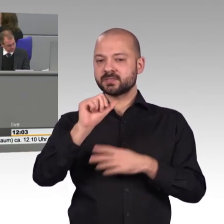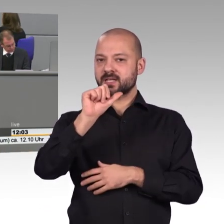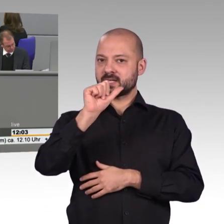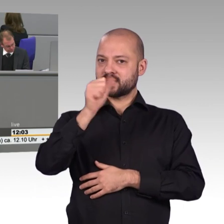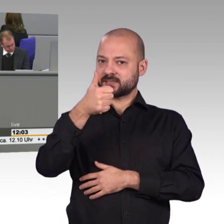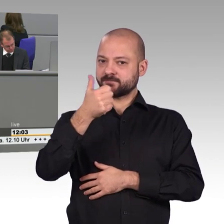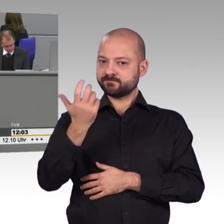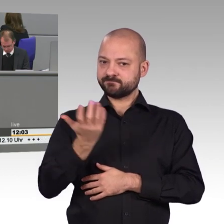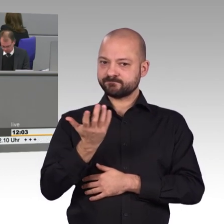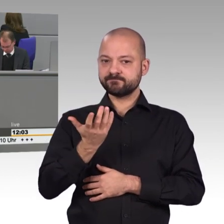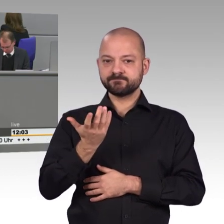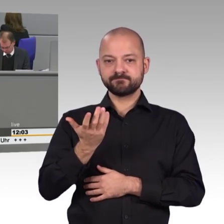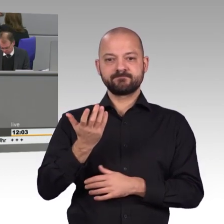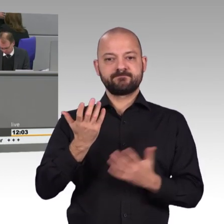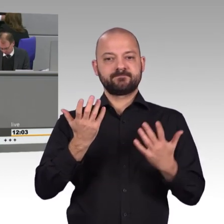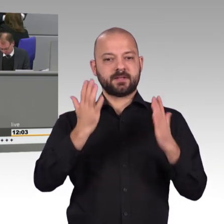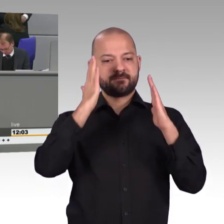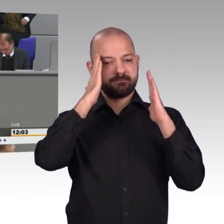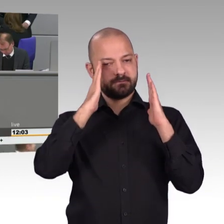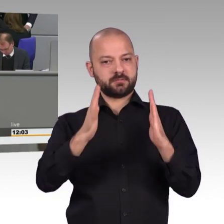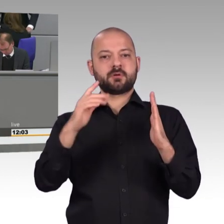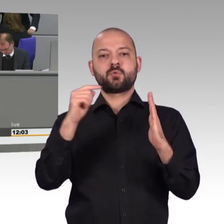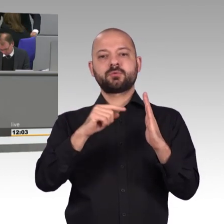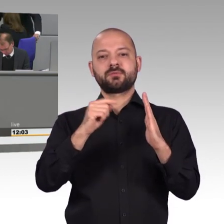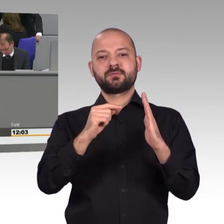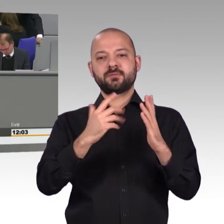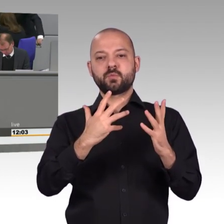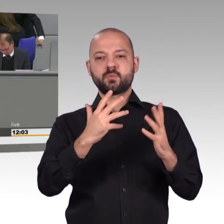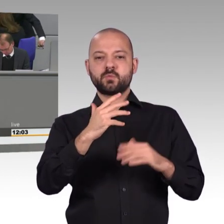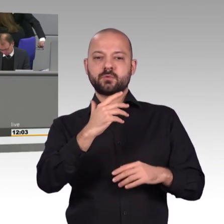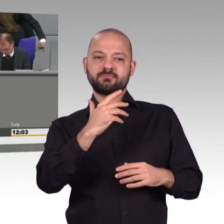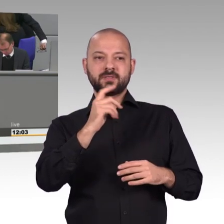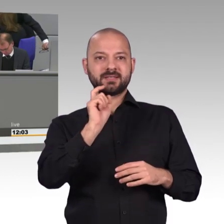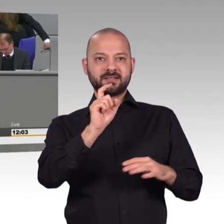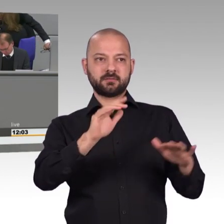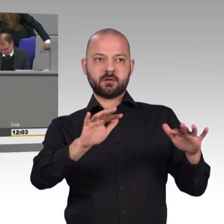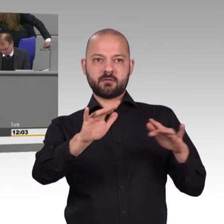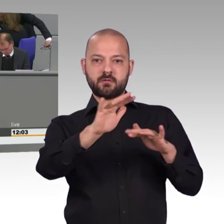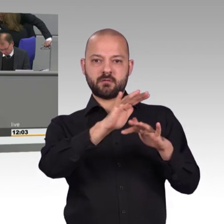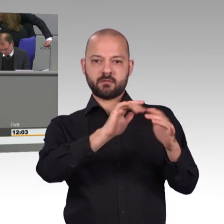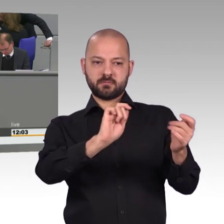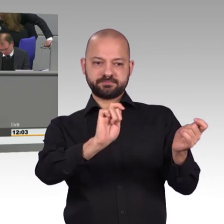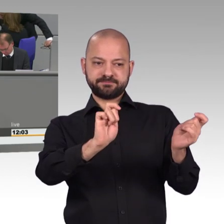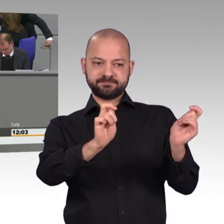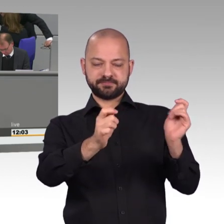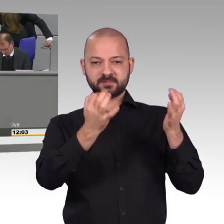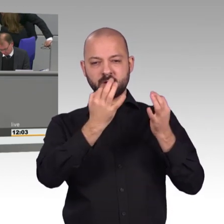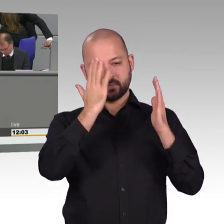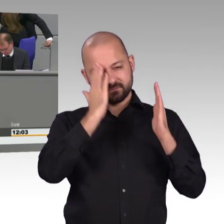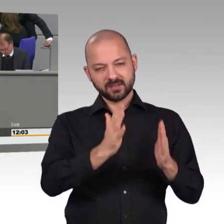Technologiestandort Deutschland. Verehrte Kolleginnen und Kollegen, im Verhältnis Bürgerstaat stehen viele